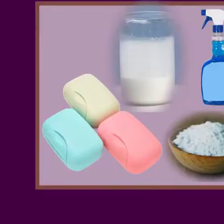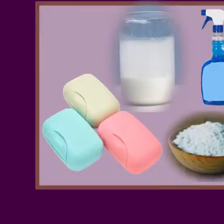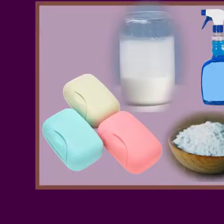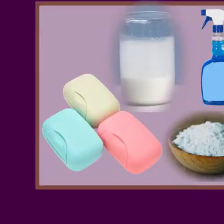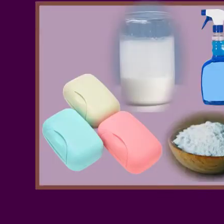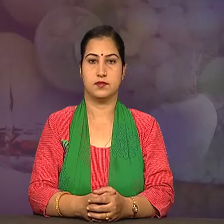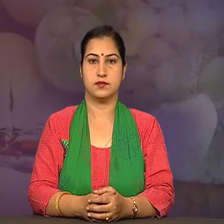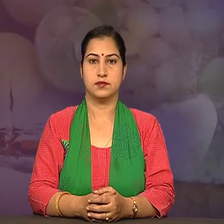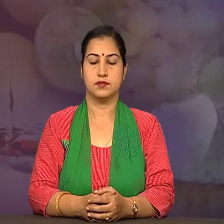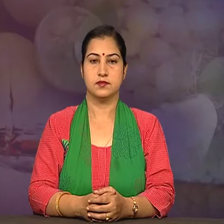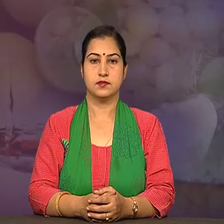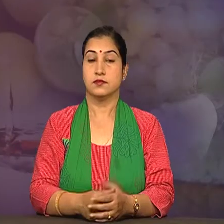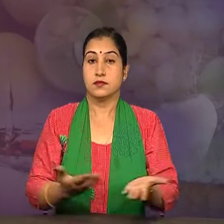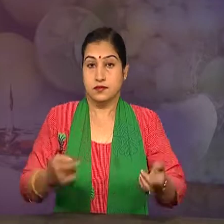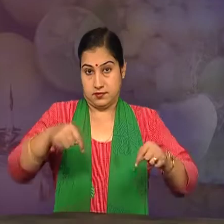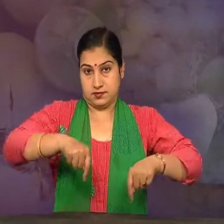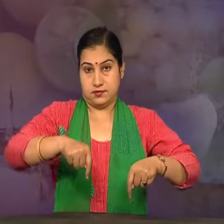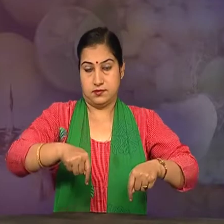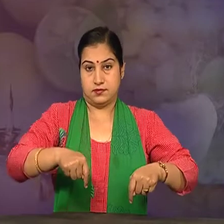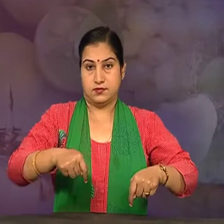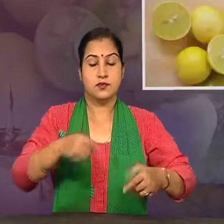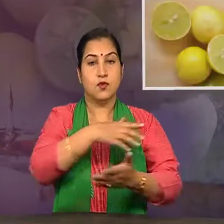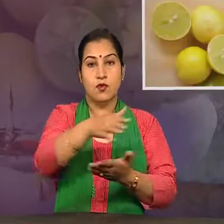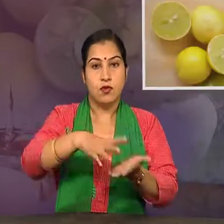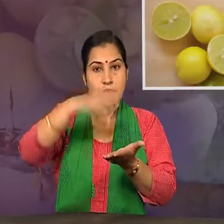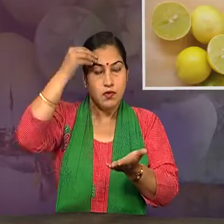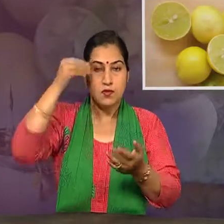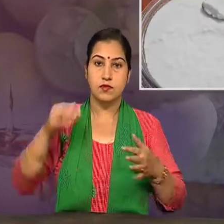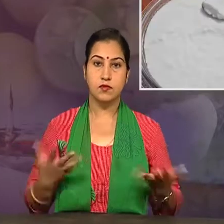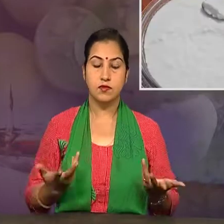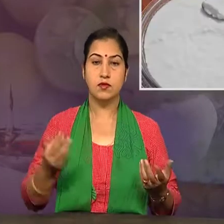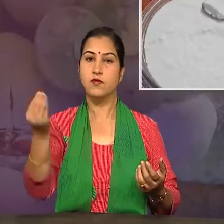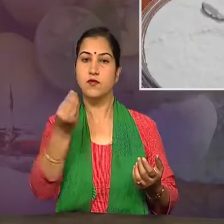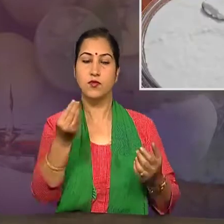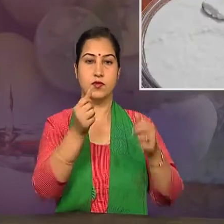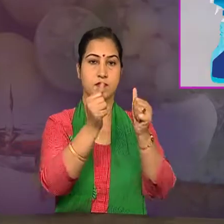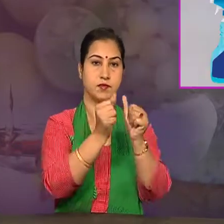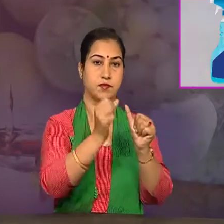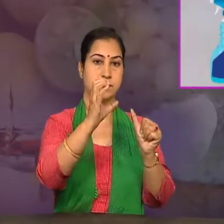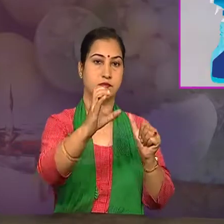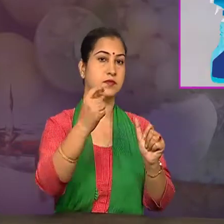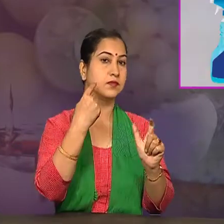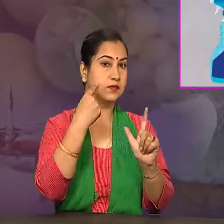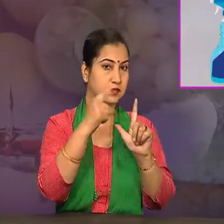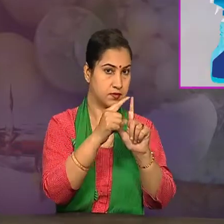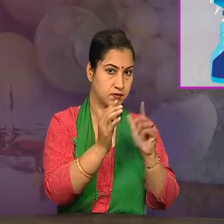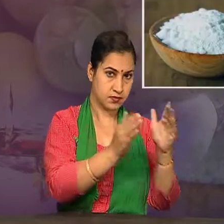तो आज हमने कुछ अमलों वह शारकों के विशय में जाना